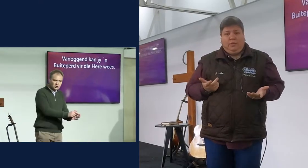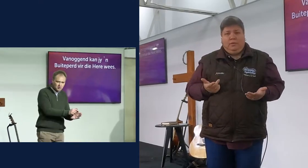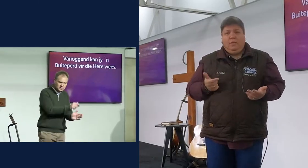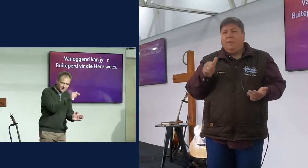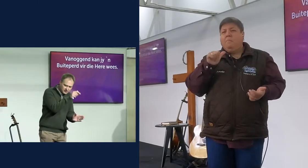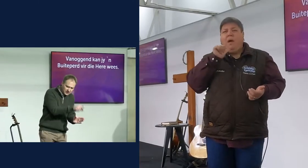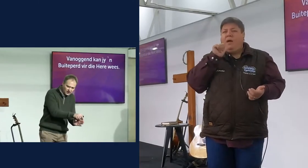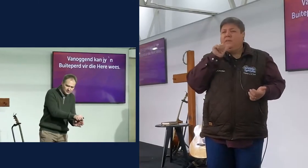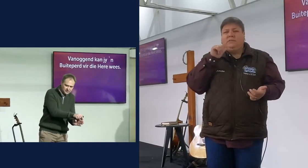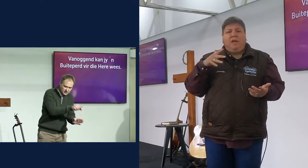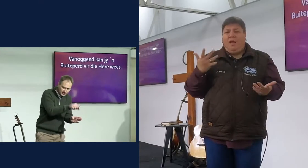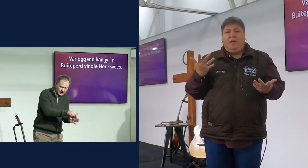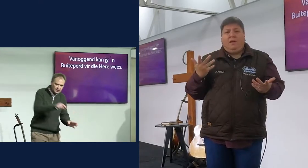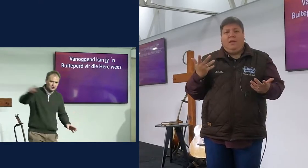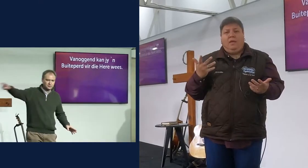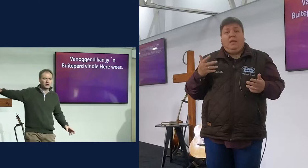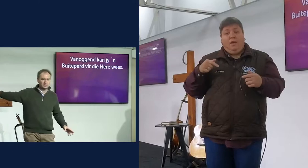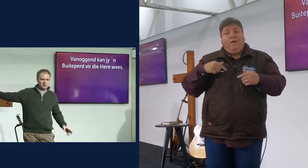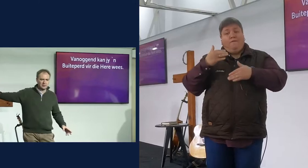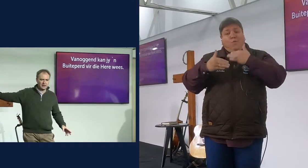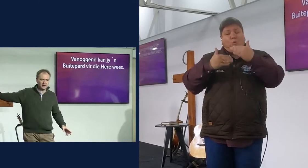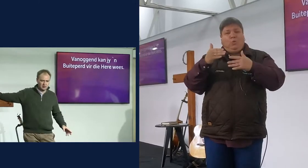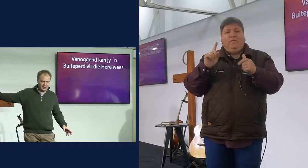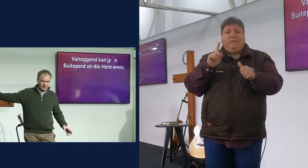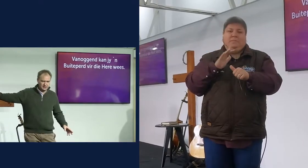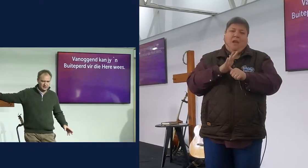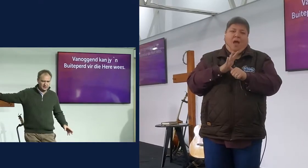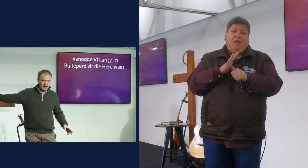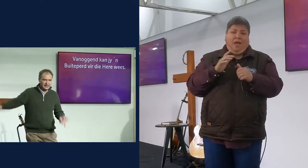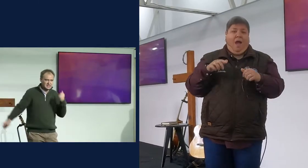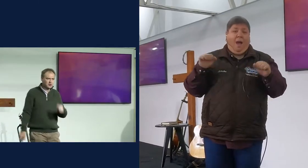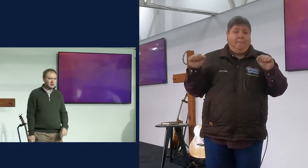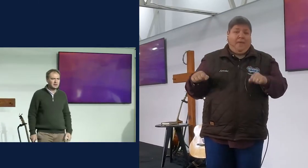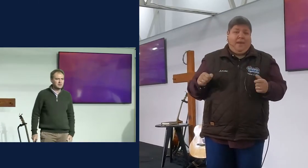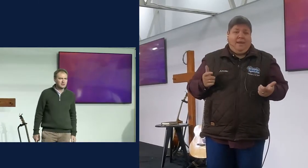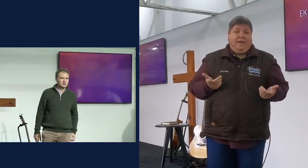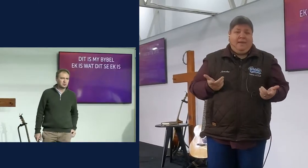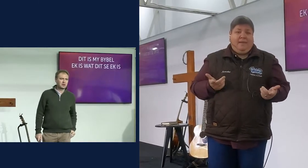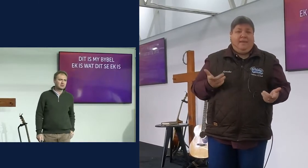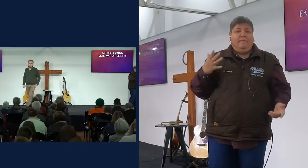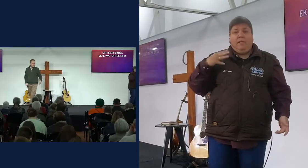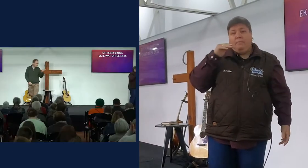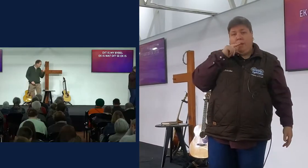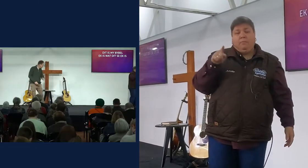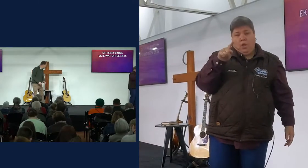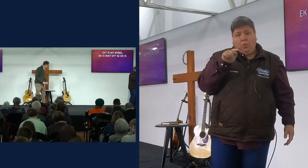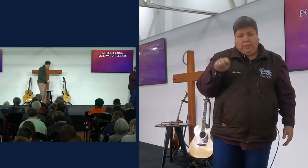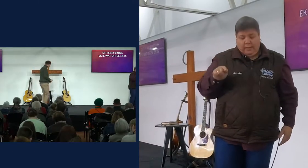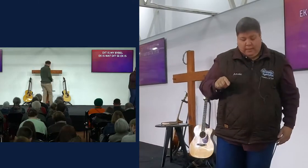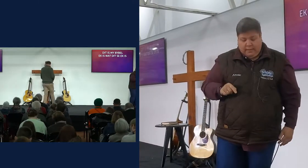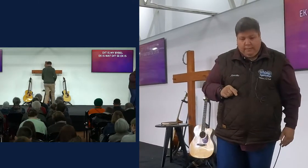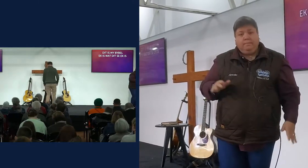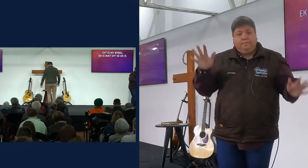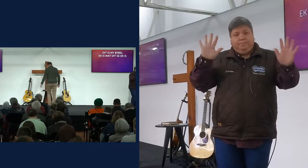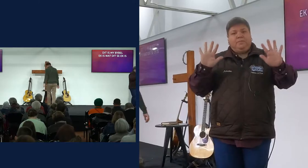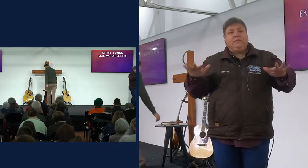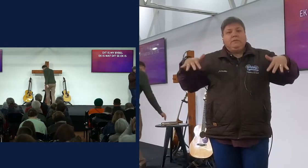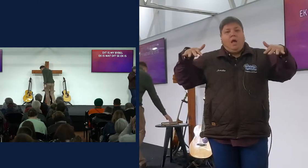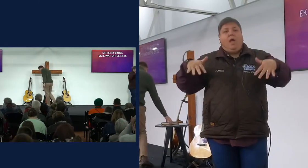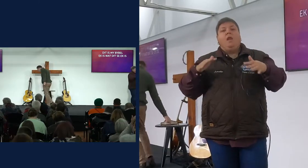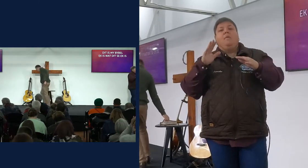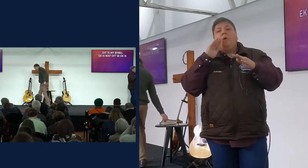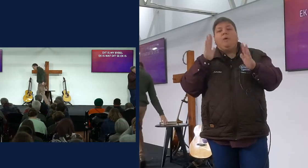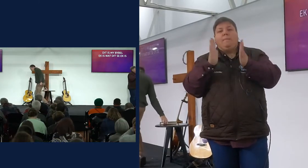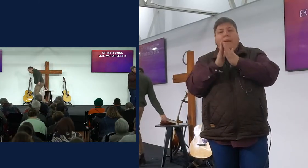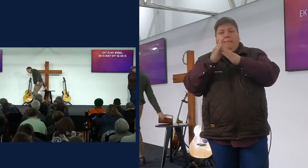wat saak maak is wat vandag af hierna voorin toe gebeur. Amen? En dis wat ek een bykie met jy wil praat. So, maar met dit in gedachte, kom ons staan op, en dan